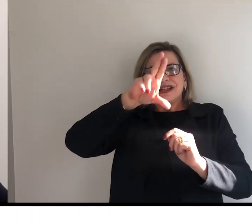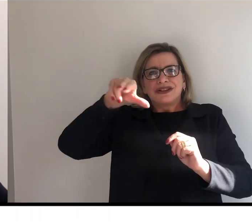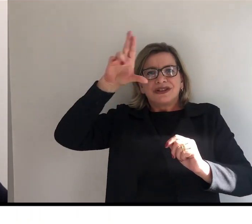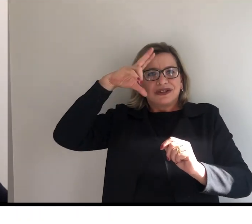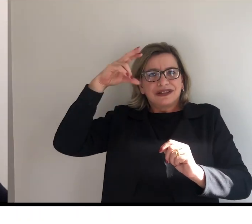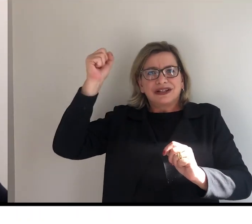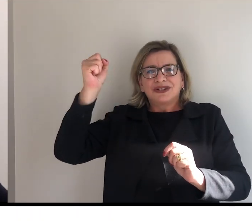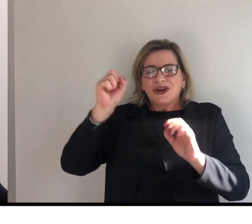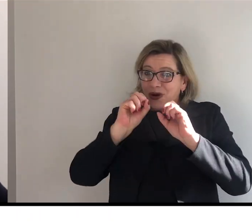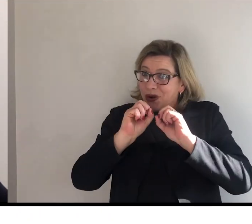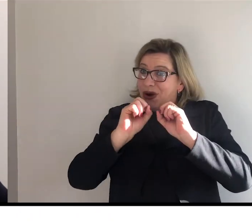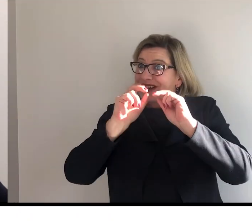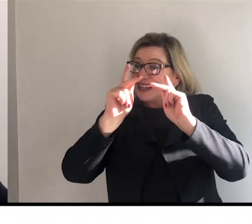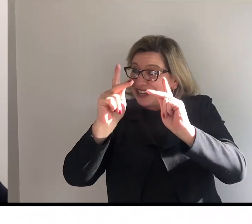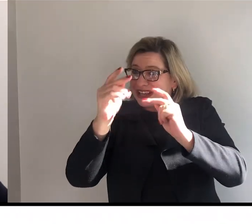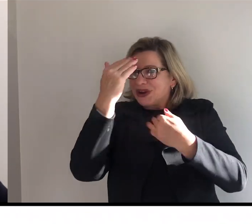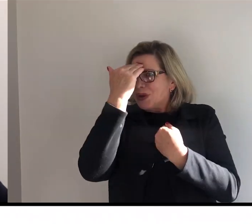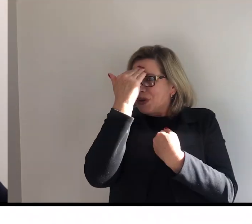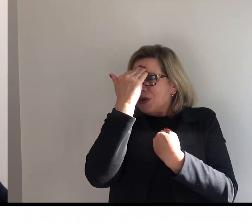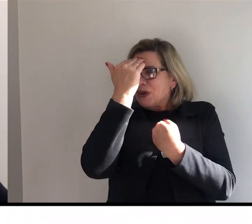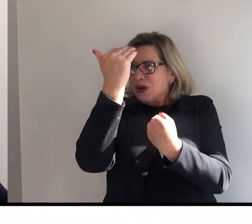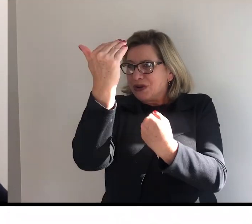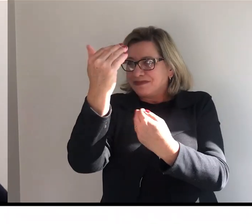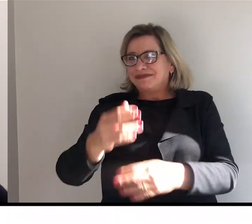Unicentro, ok? Muito obrigado.